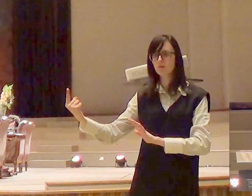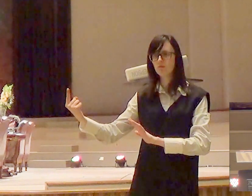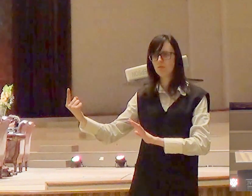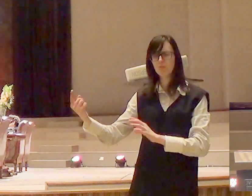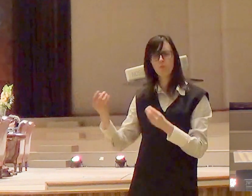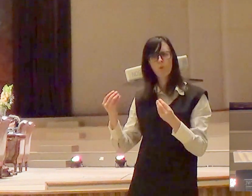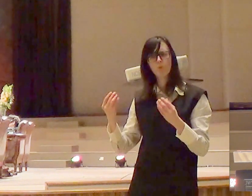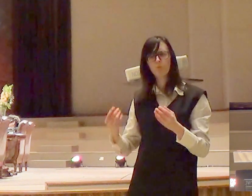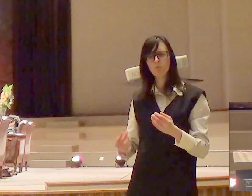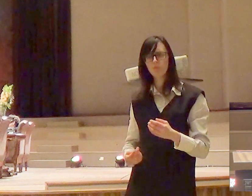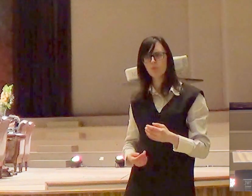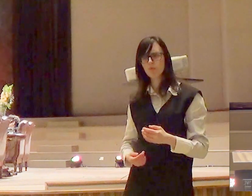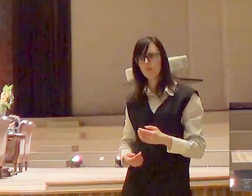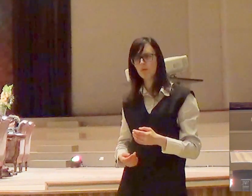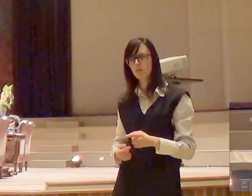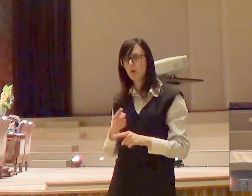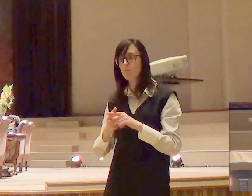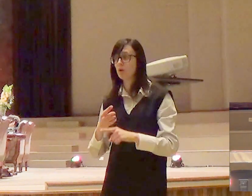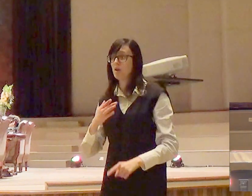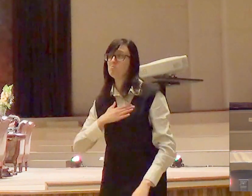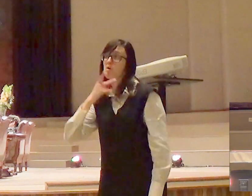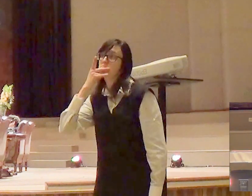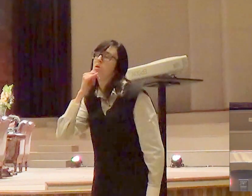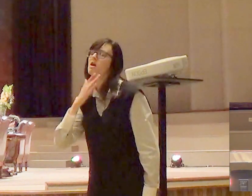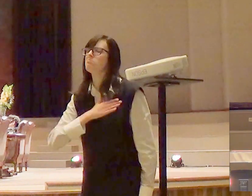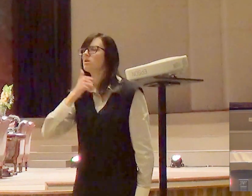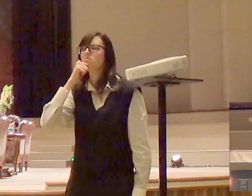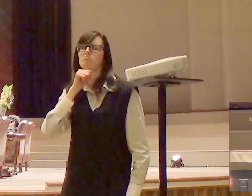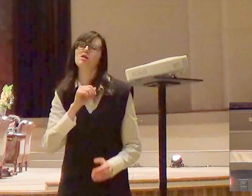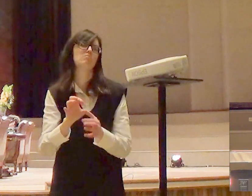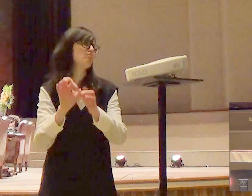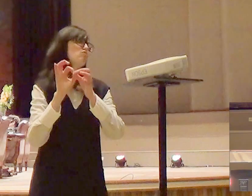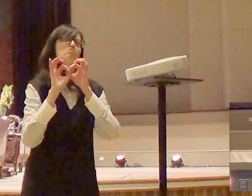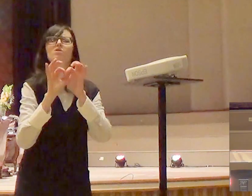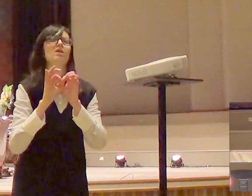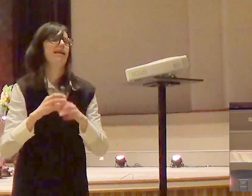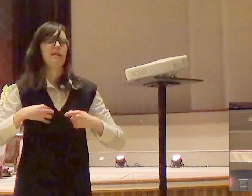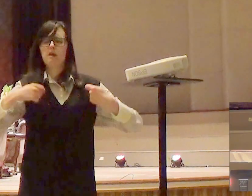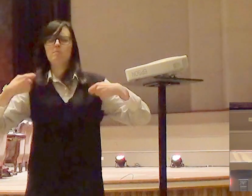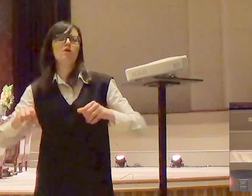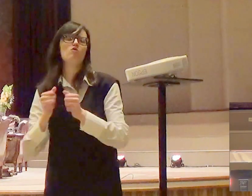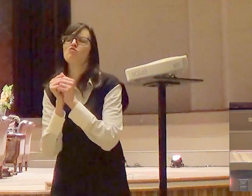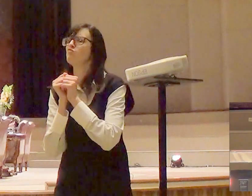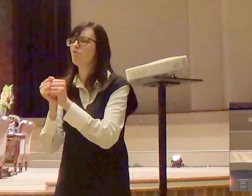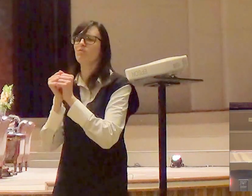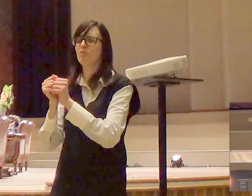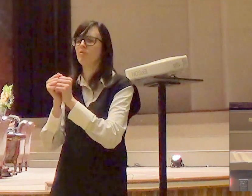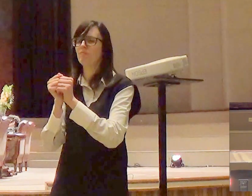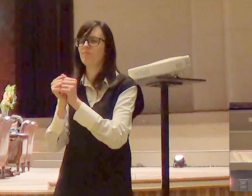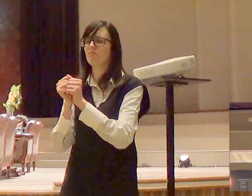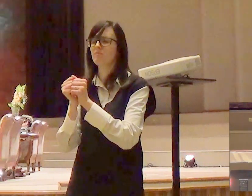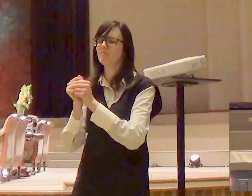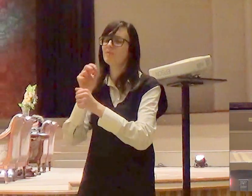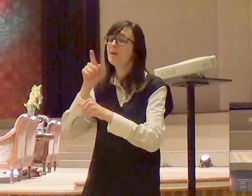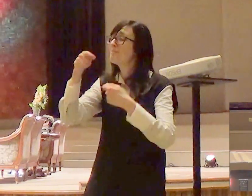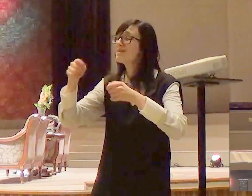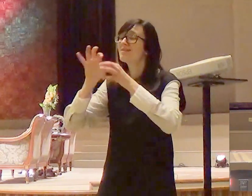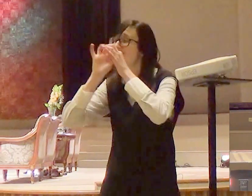pensando não eu tenho um vínculo com meu pai com a minha mãe eu tenho que ter não queridos a gente tem que ter um vínculo com deus em primeiro